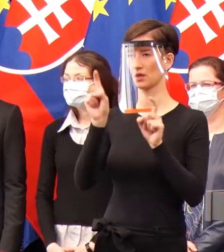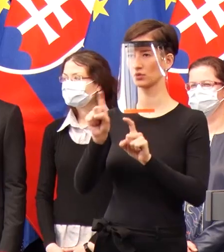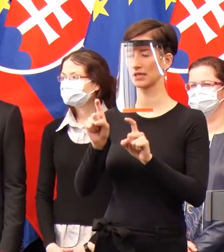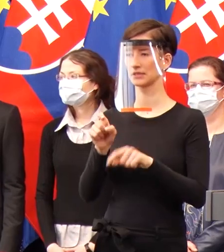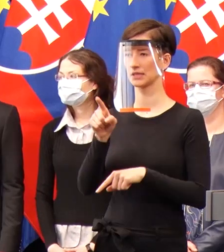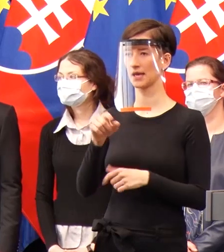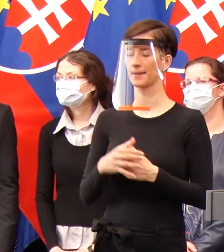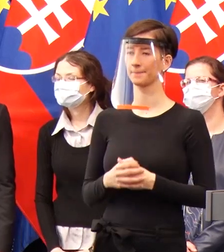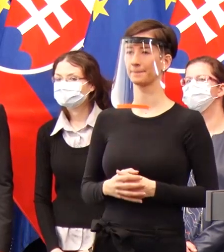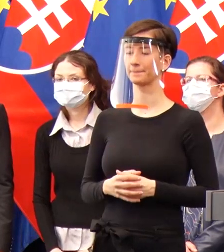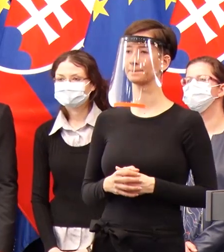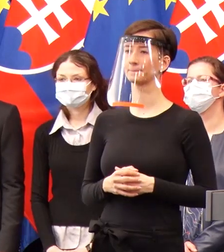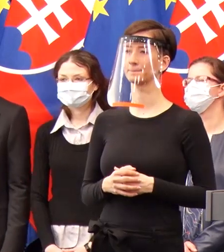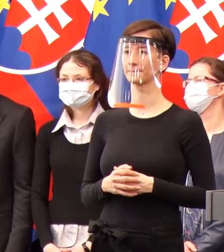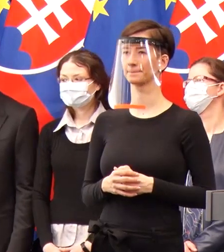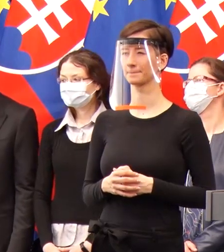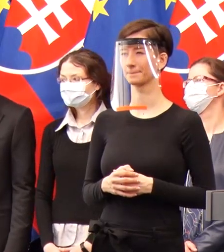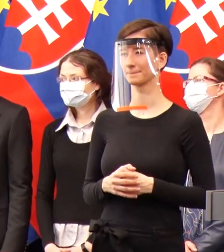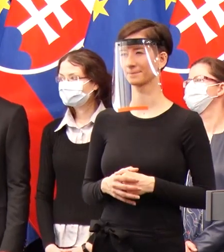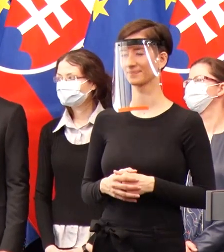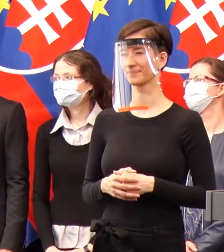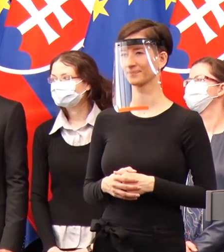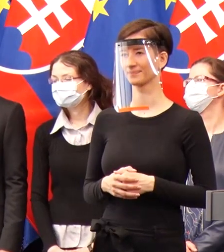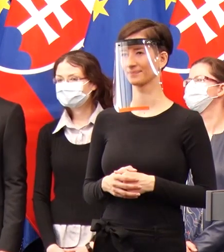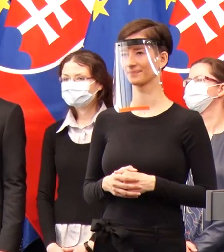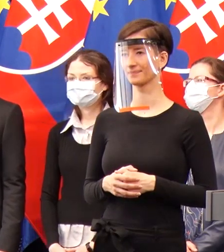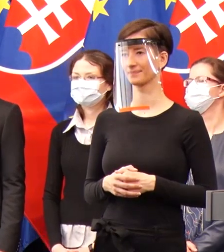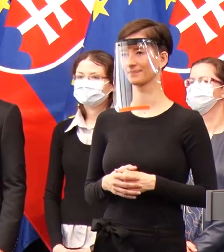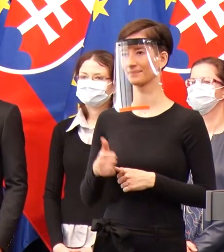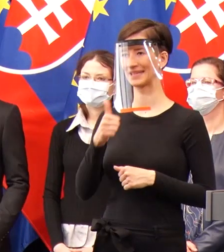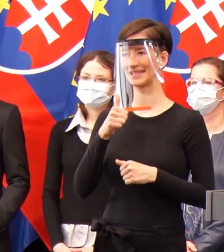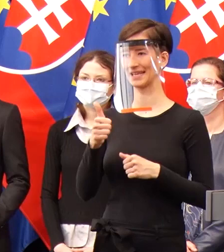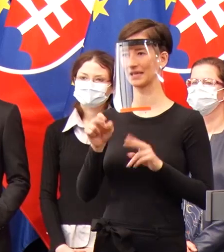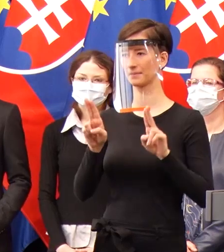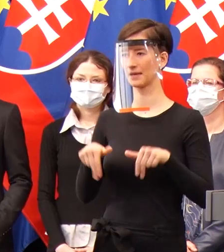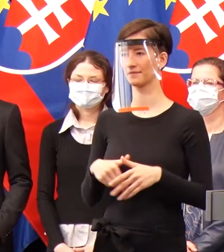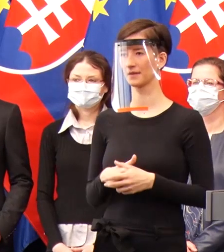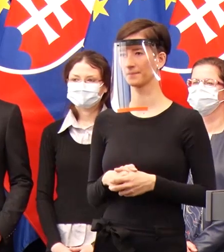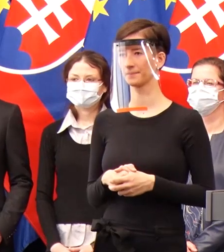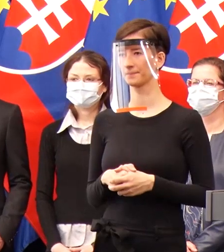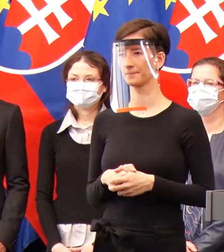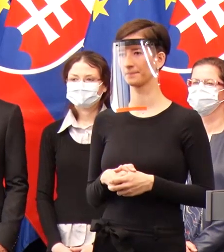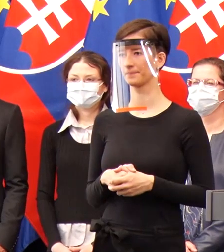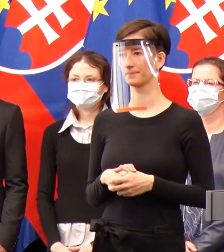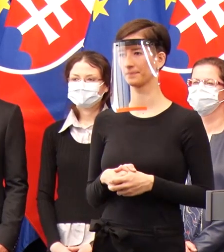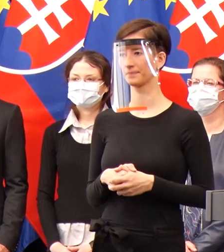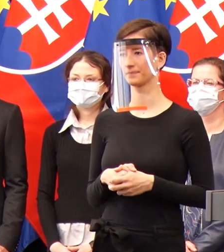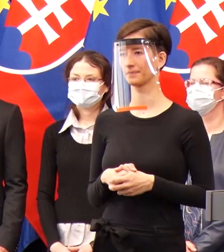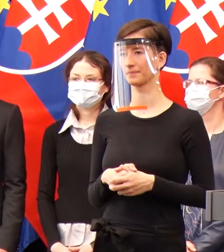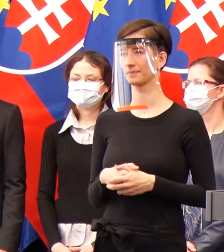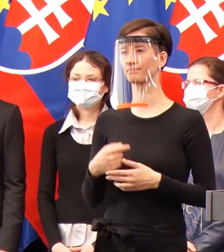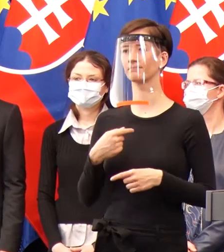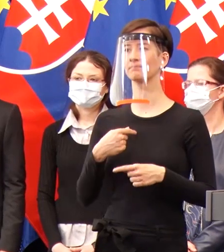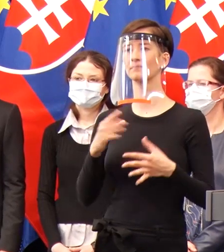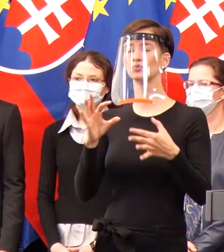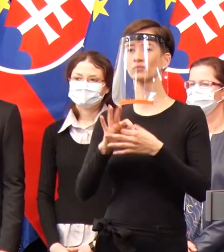otázky naozaj také, ktoré asi si vyžadujú len stručné odpovede. Deník Pravda. Poškovičova, Deník Pravda, dobrý deň. Ja ešte len na upresnenie,